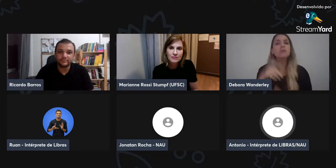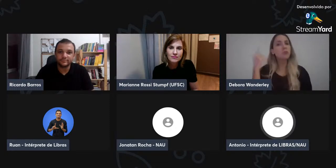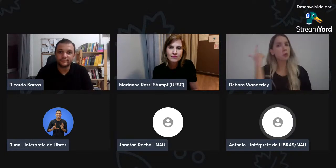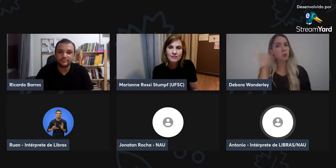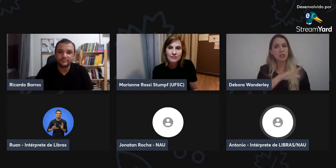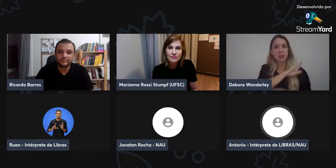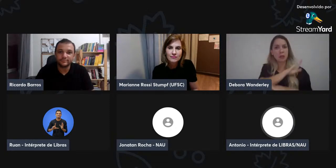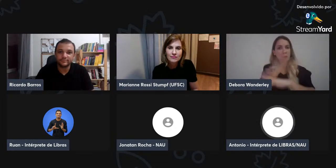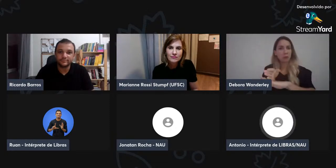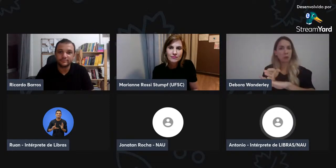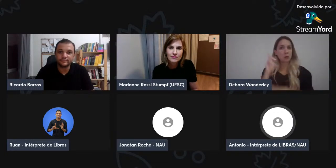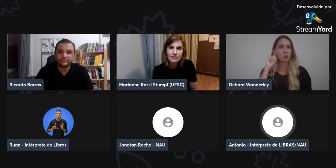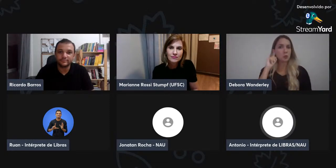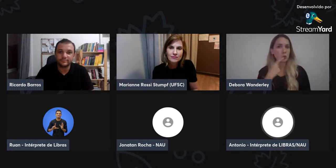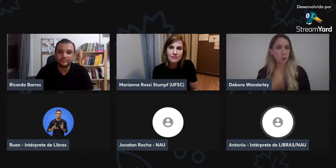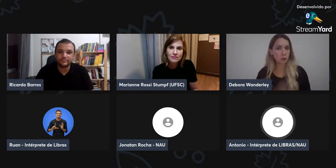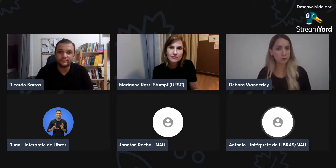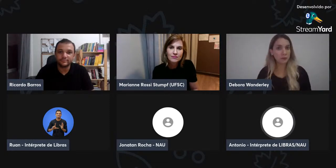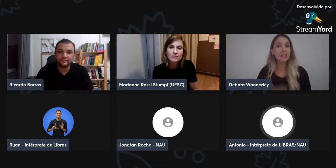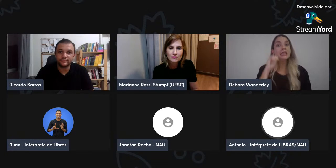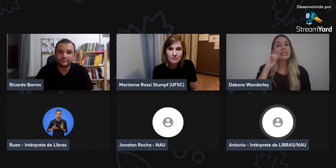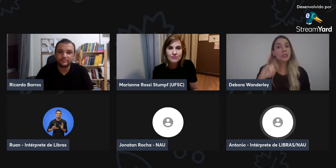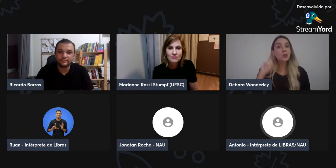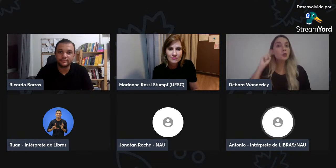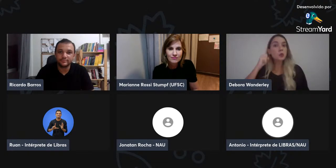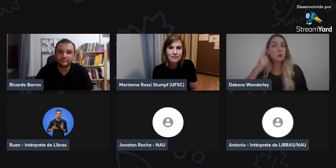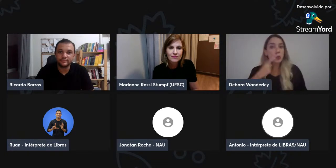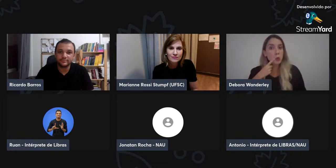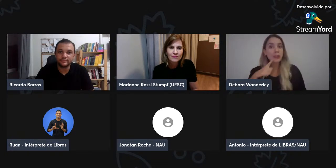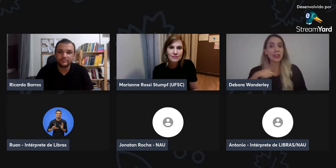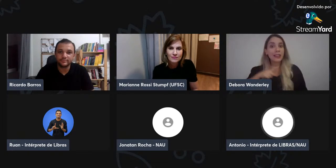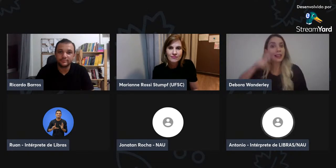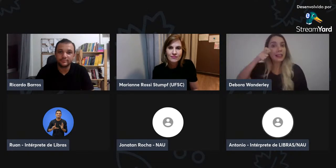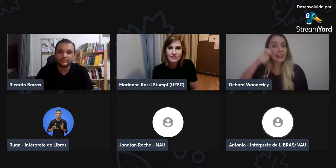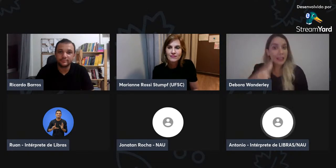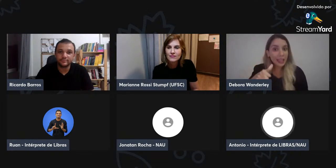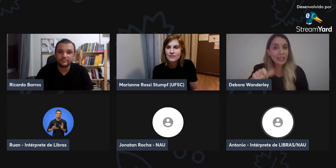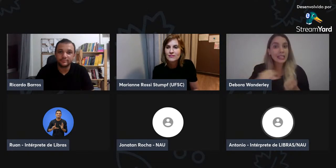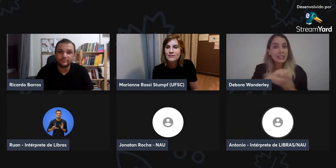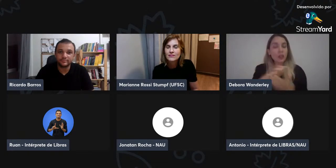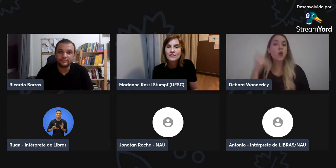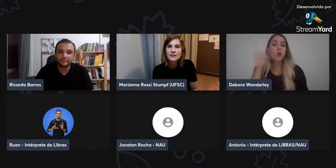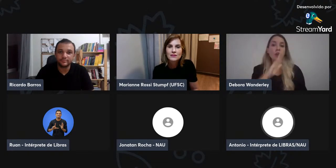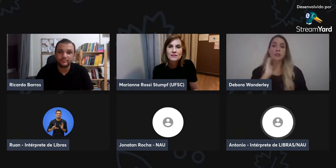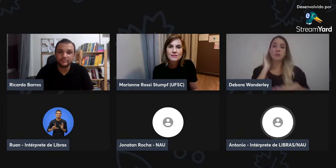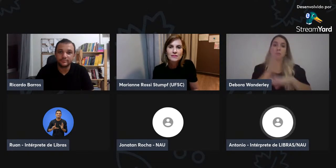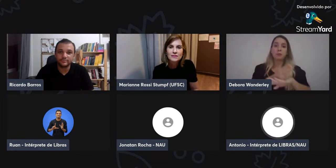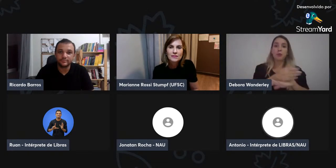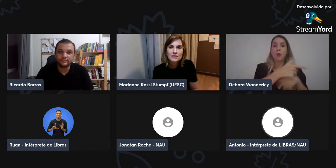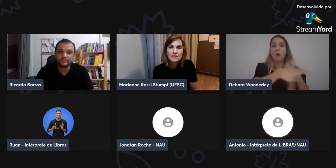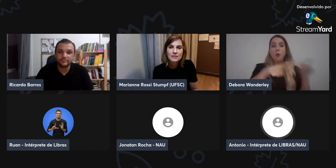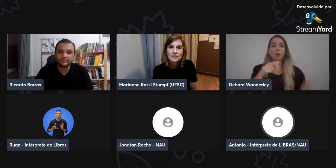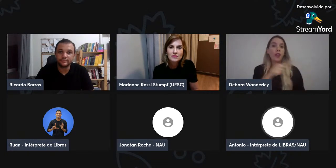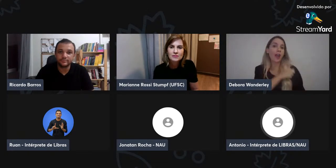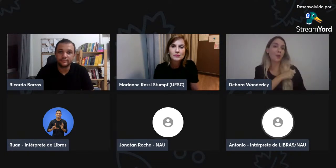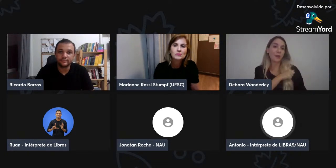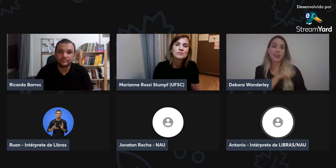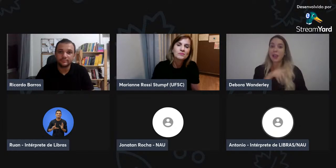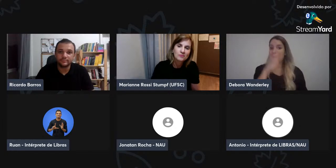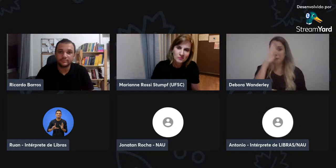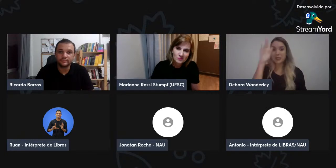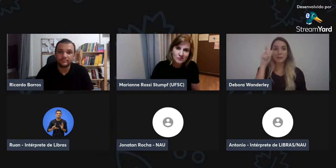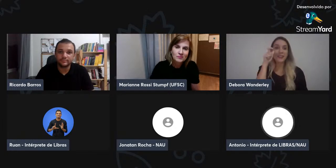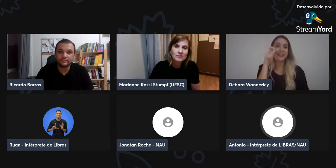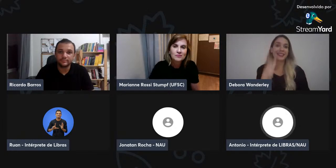tem interesse, o ouvinte tem muito interesse em aprendizar em write, igual o surdo. O surdo também tem interesse, só